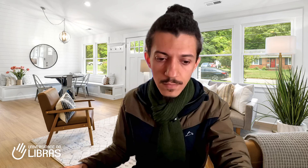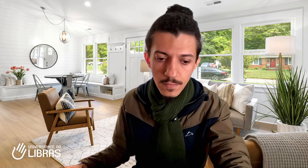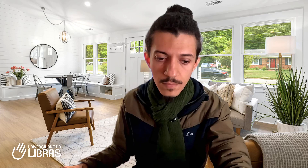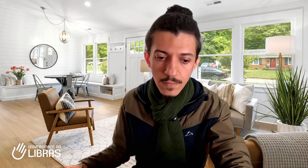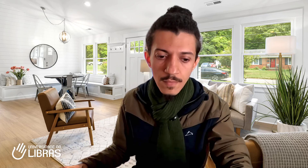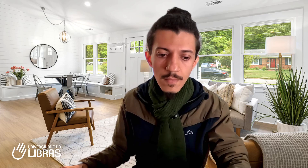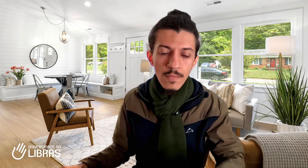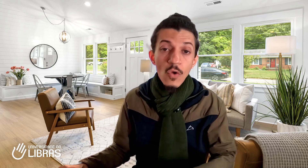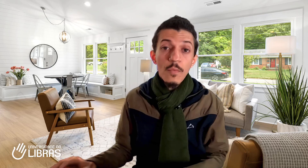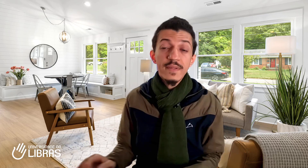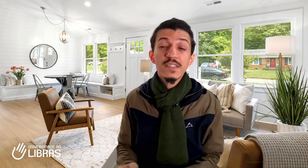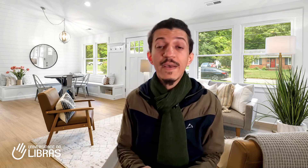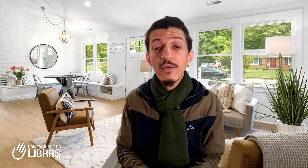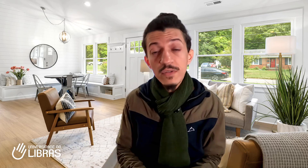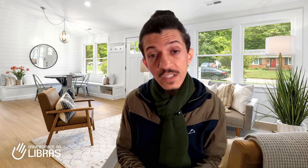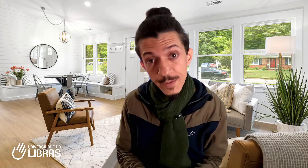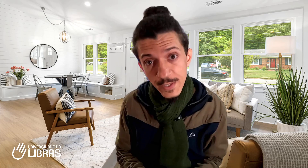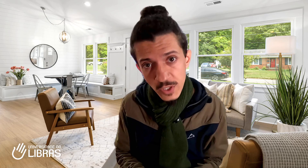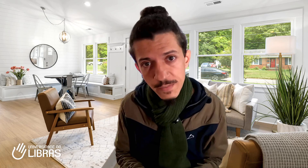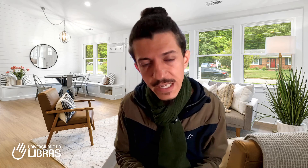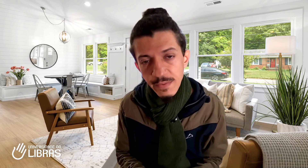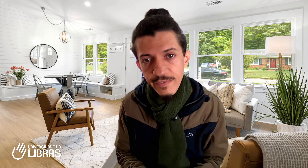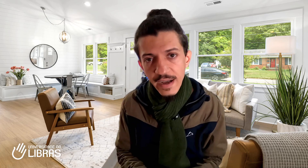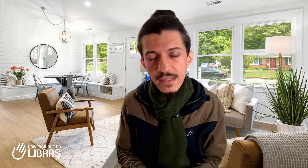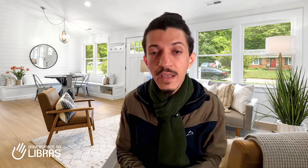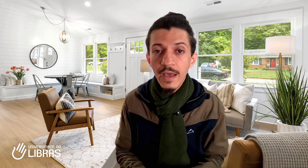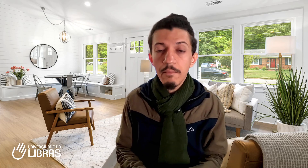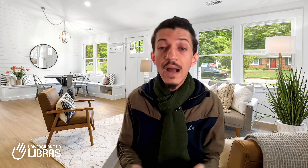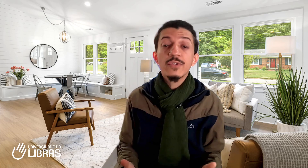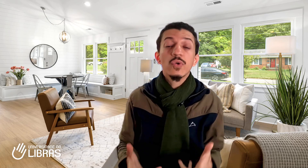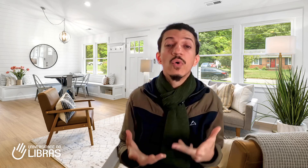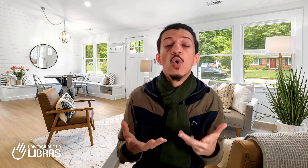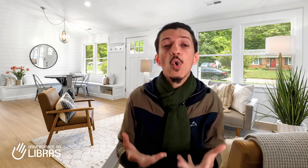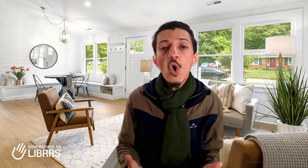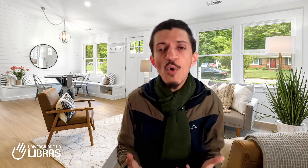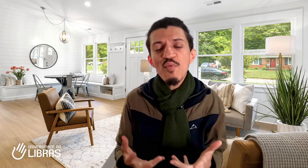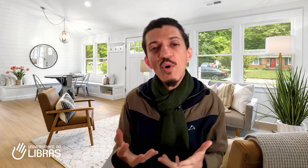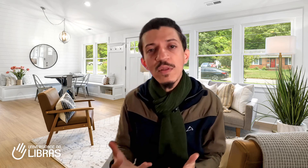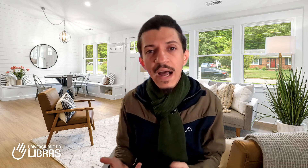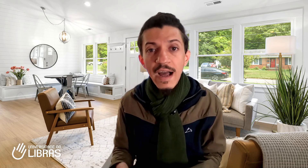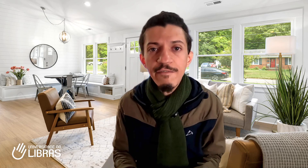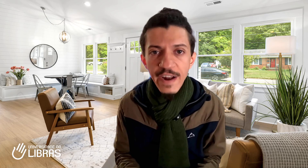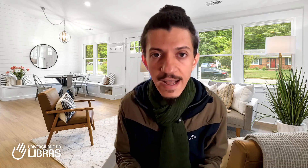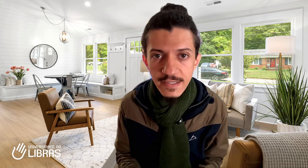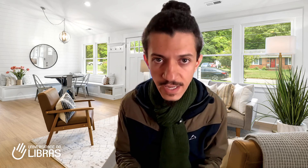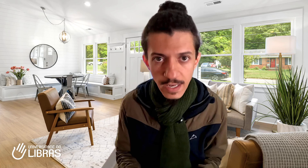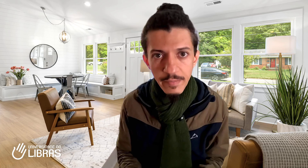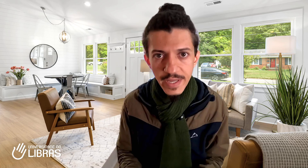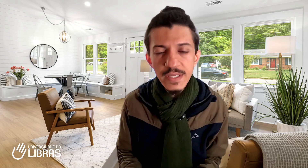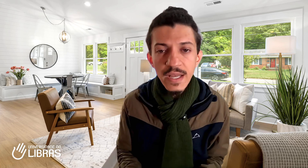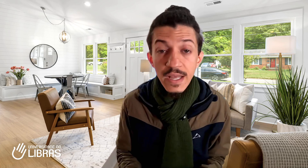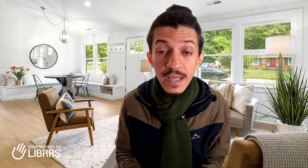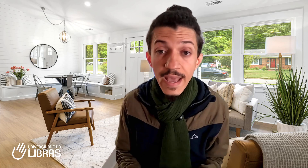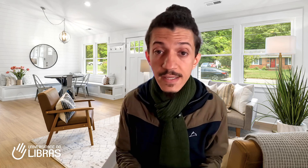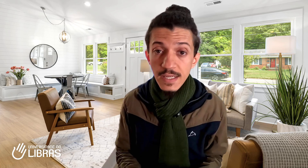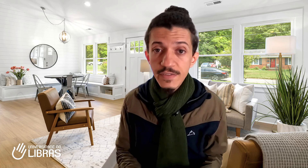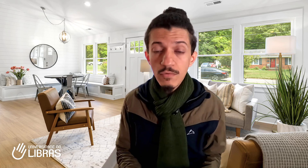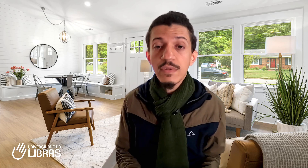Uma das perguntas que as pessoas mais me fazem é, Madison, como montar frases em Libras? E essa dificuldade